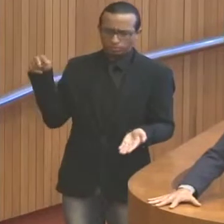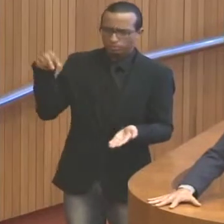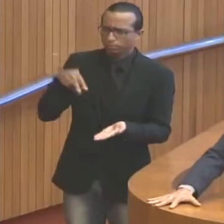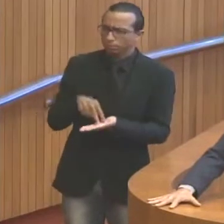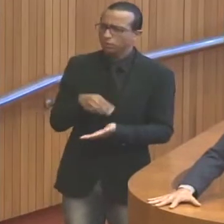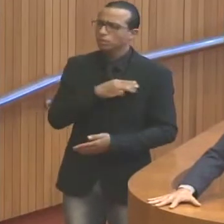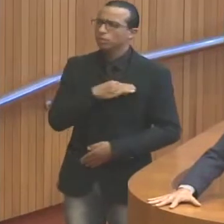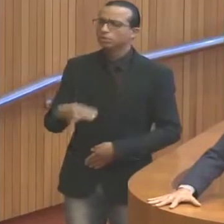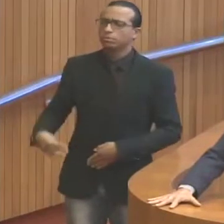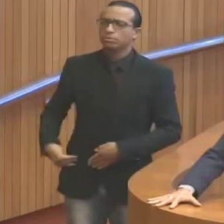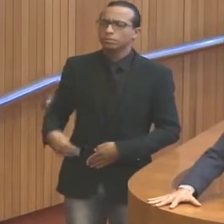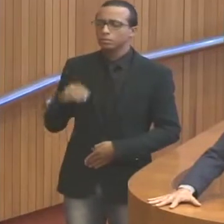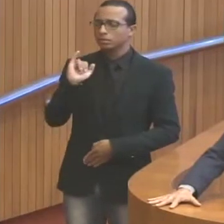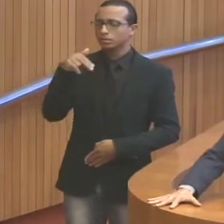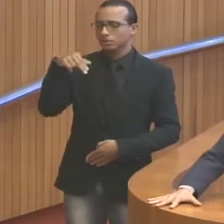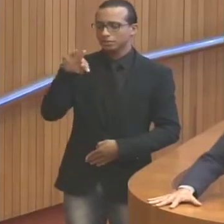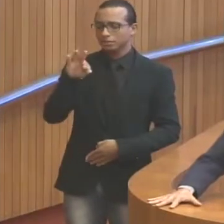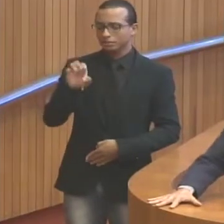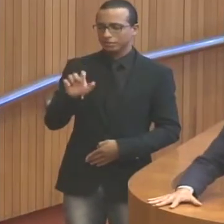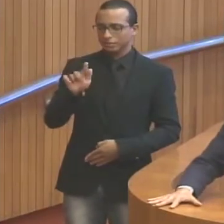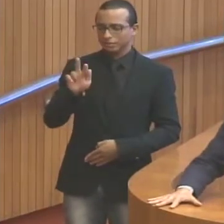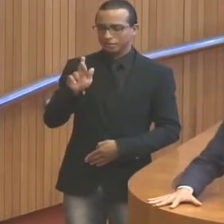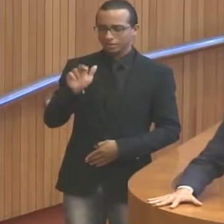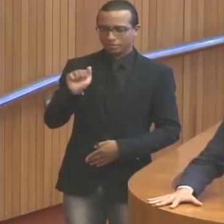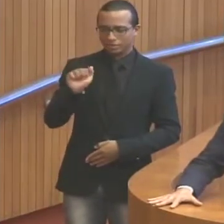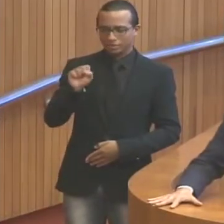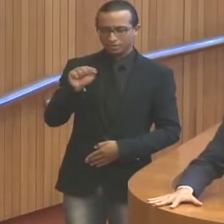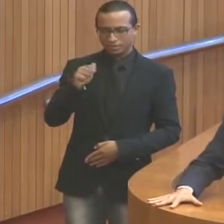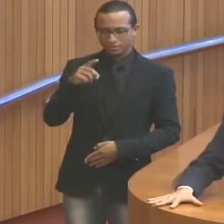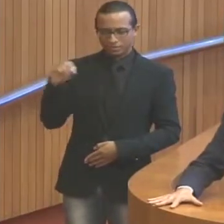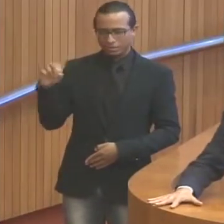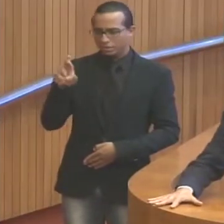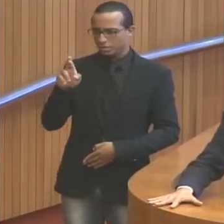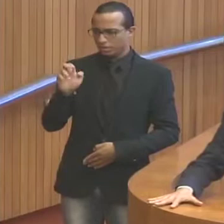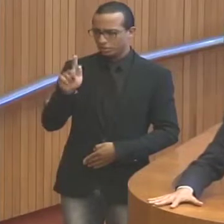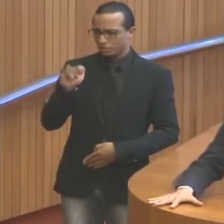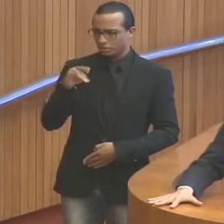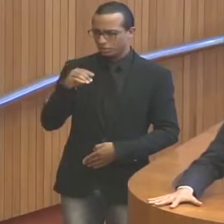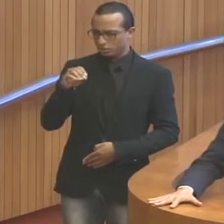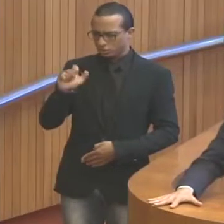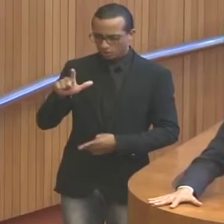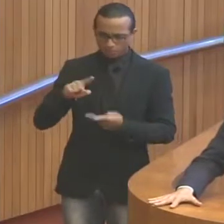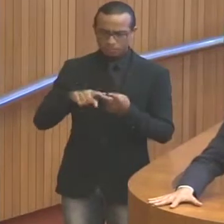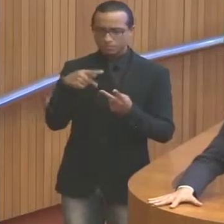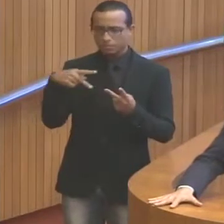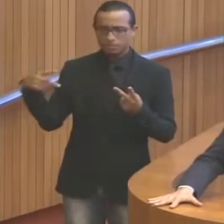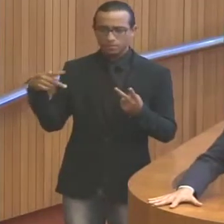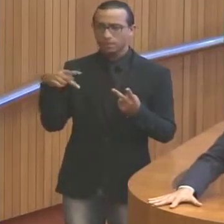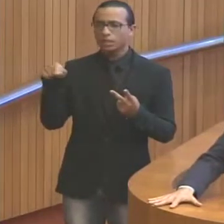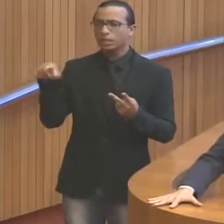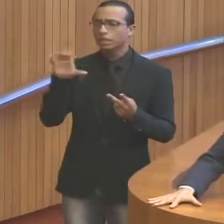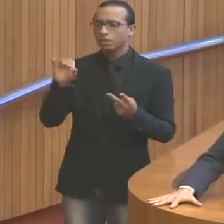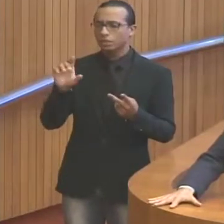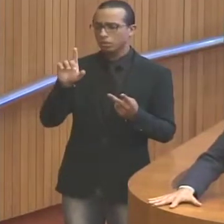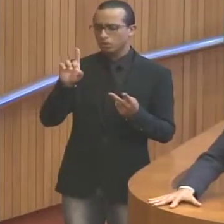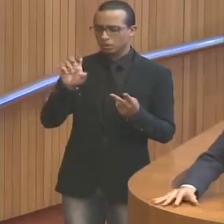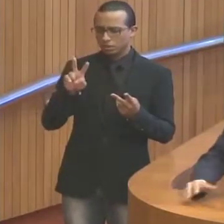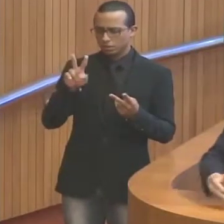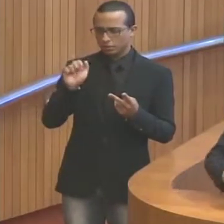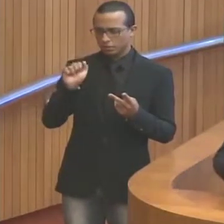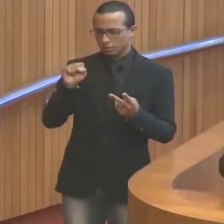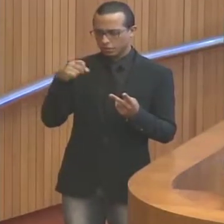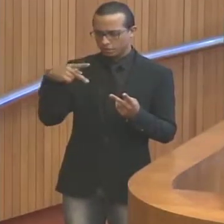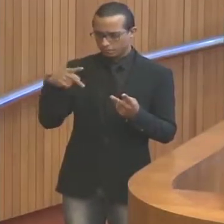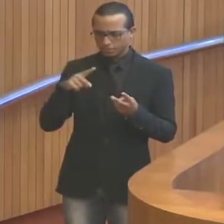da integração regional, a presença do presidente da Codevasp, do superintendente, a